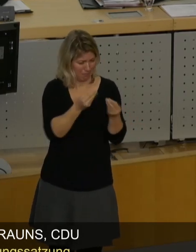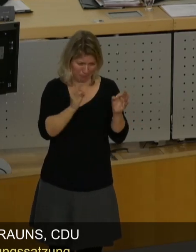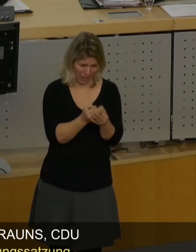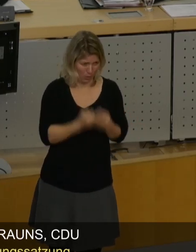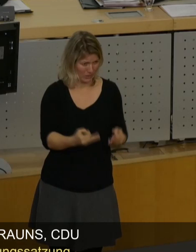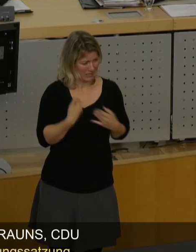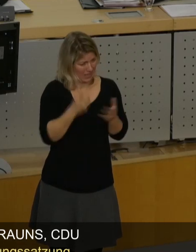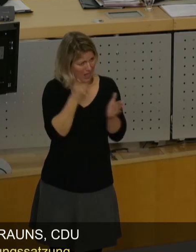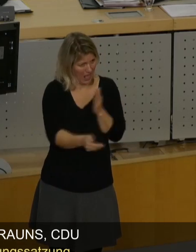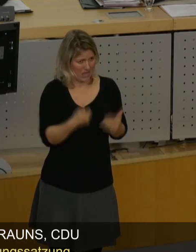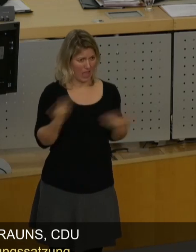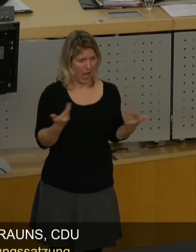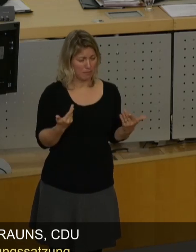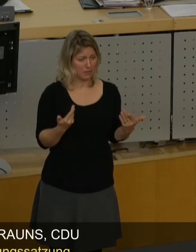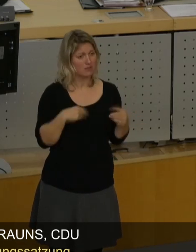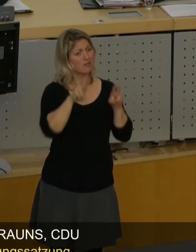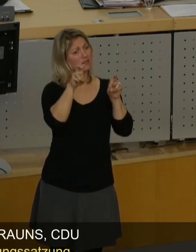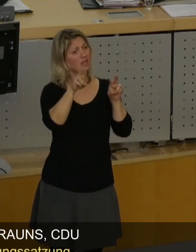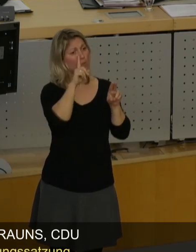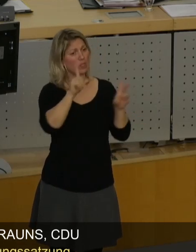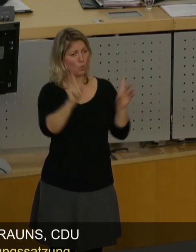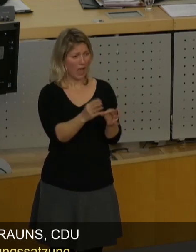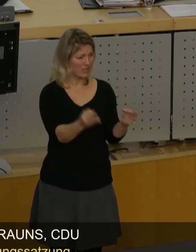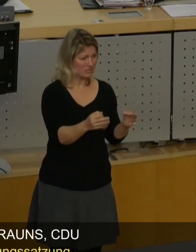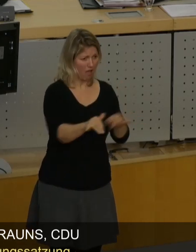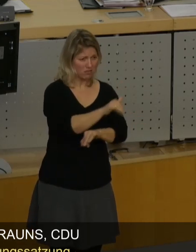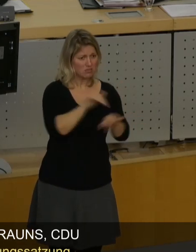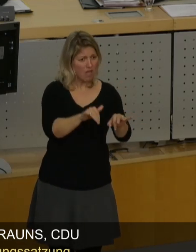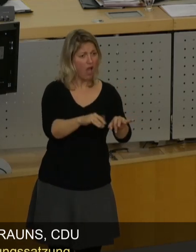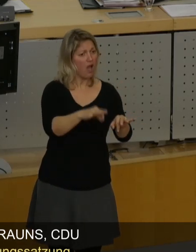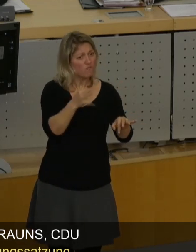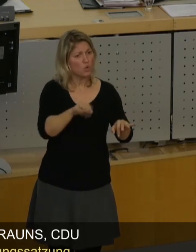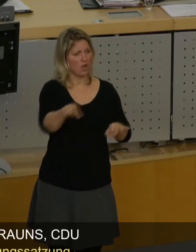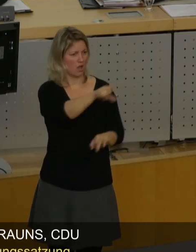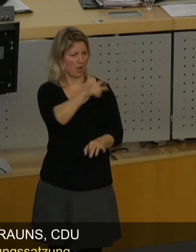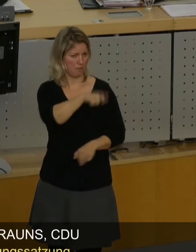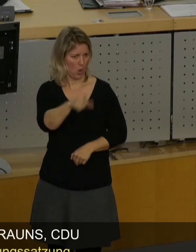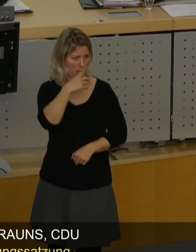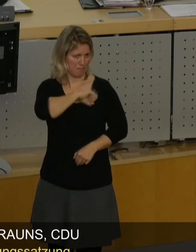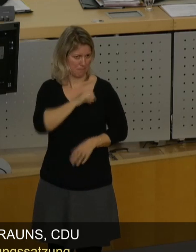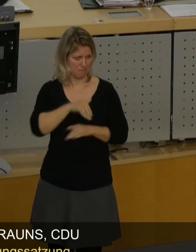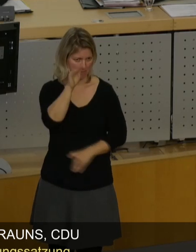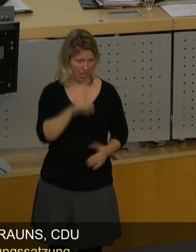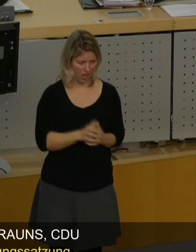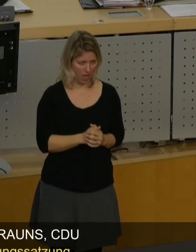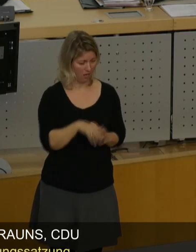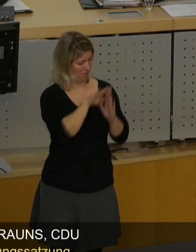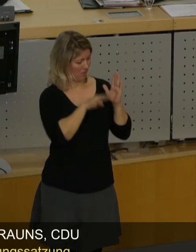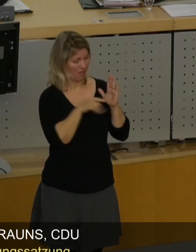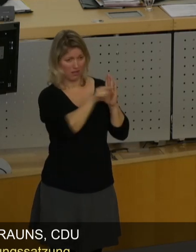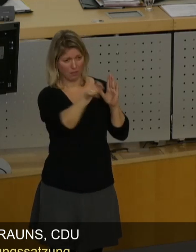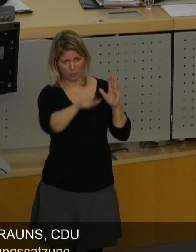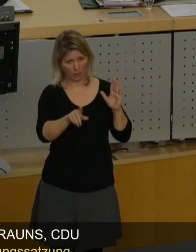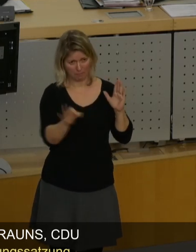ab, weil weniger hier einfach mehr ist. Herr Lichty, das ist der Punkt. Und darüber müssten Sie mal